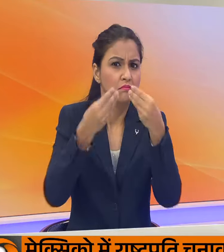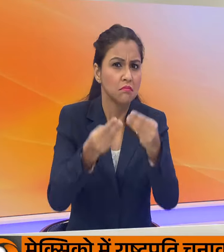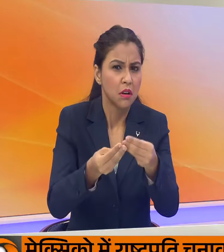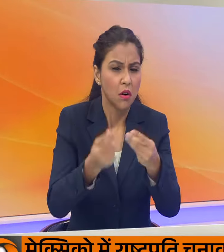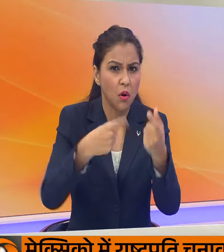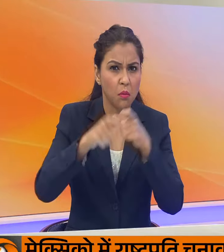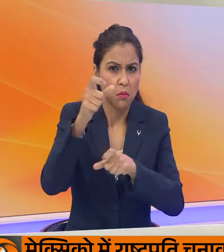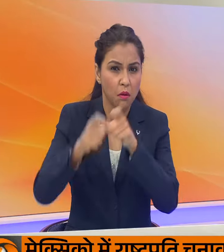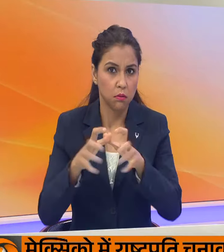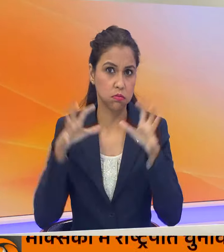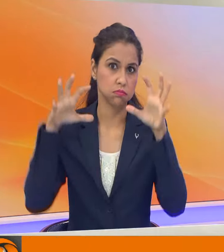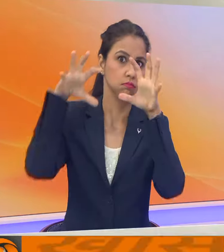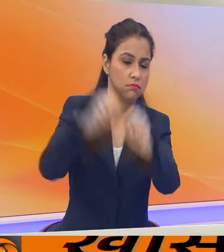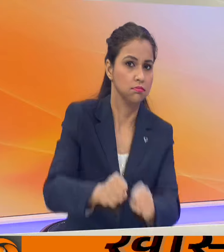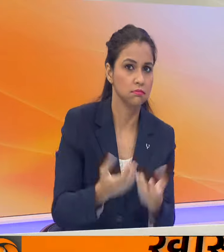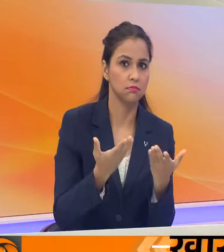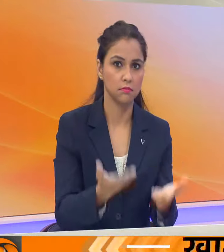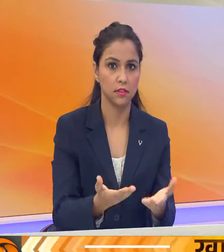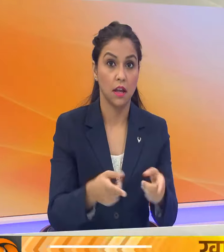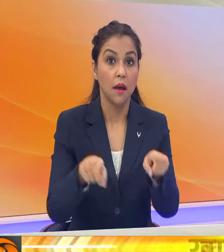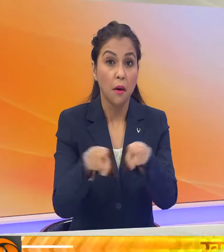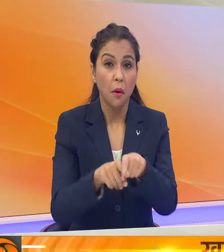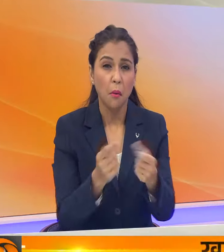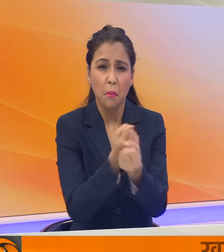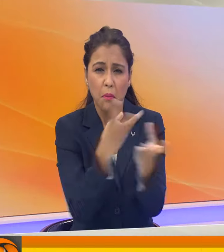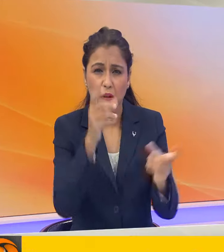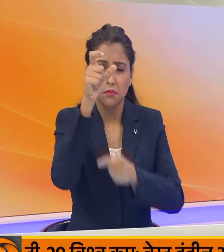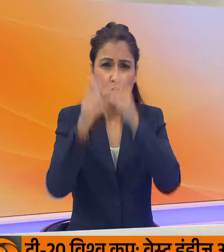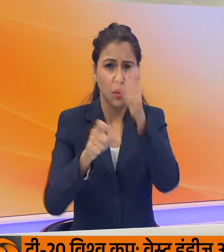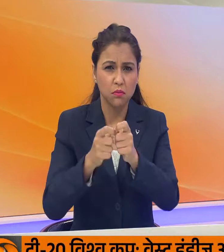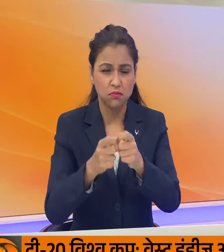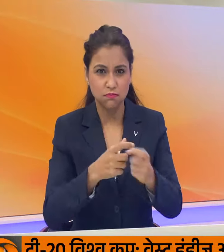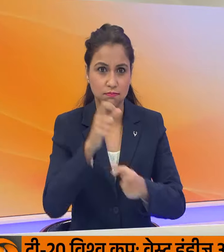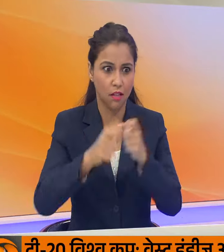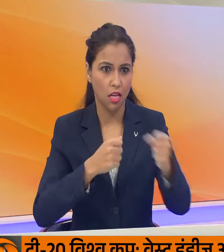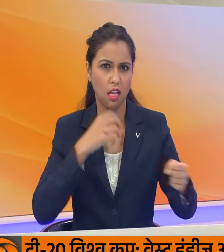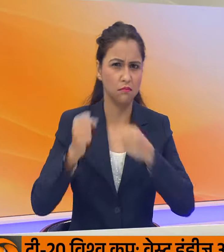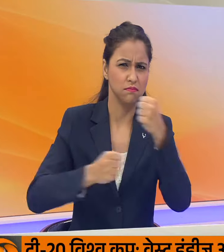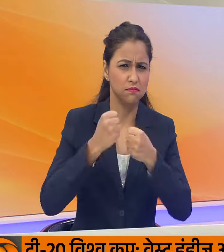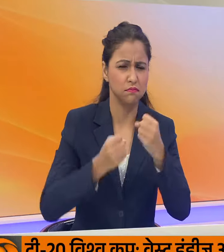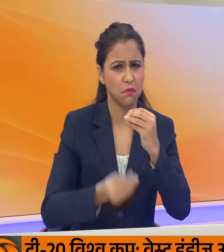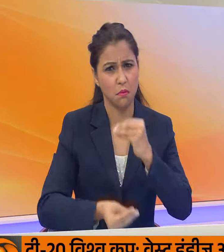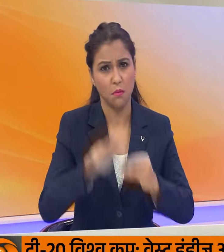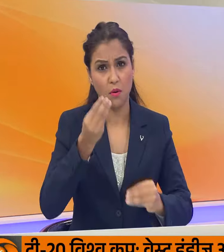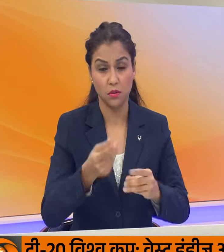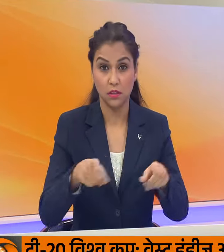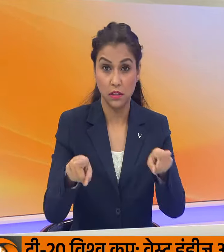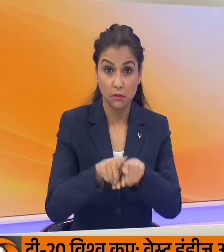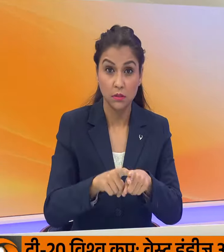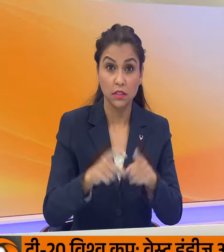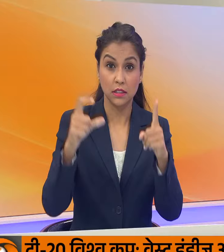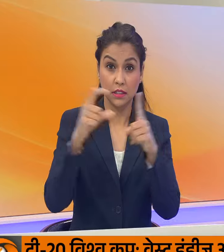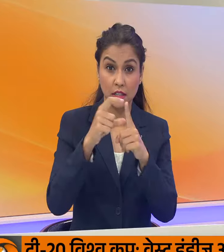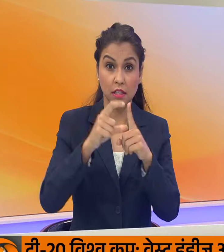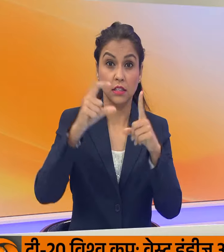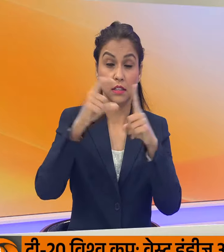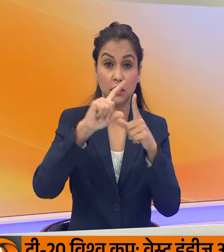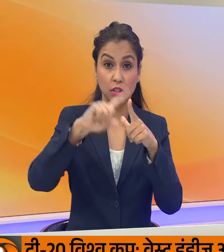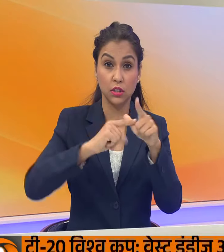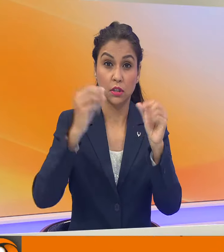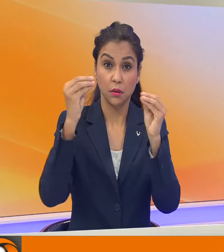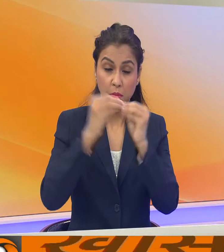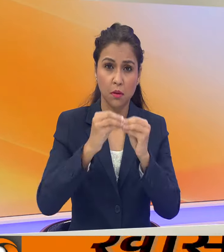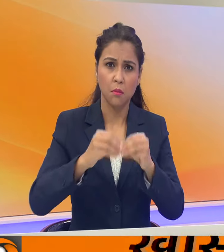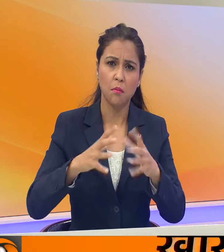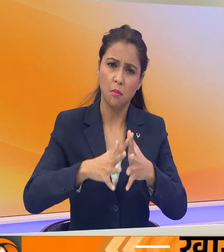देखकर लोग उस पर छपट पड़ते हैं और सेक्डो लोगों में अफरा तफरी मच आती है इसी बीच दिल्ली जल बोर्ड ने भड़ी घोशना